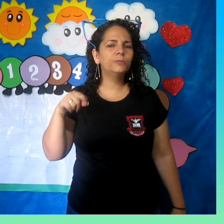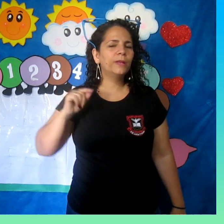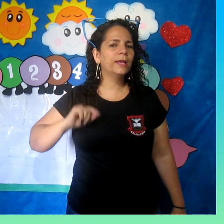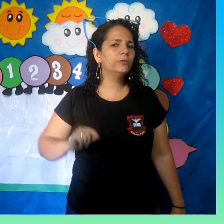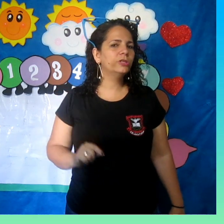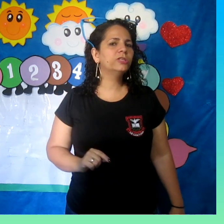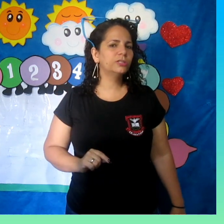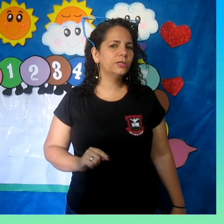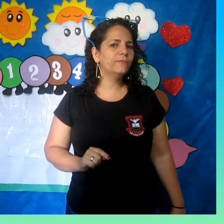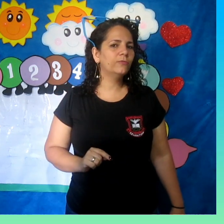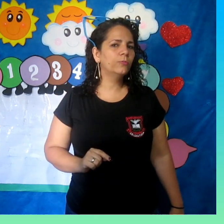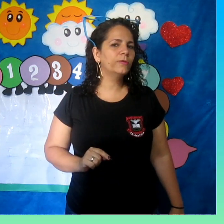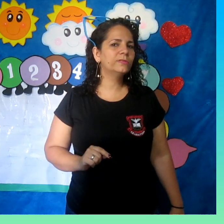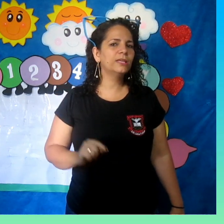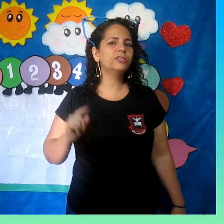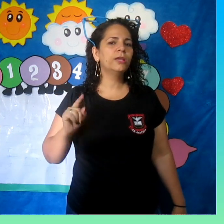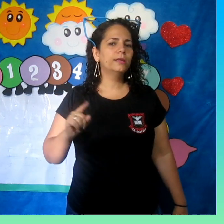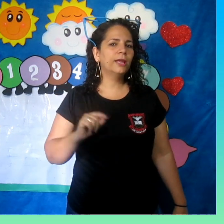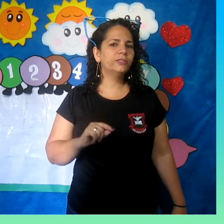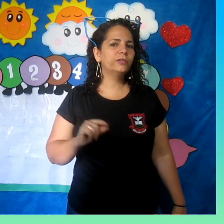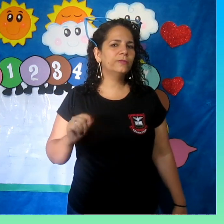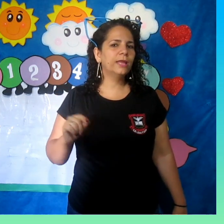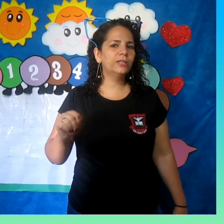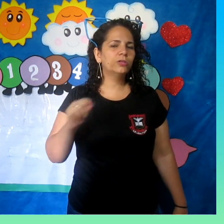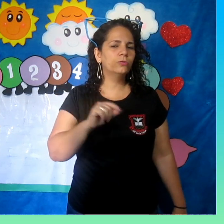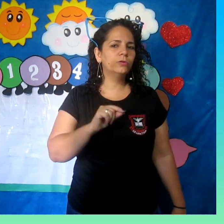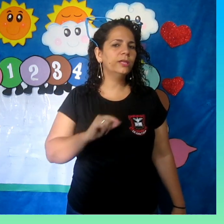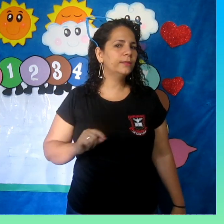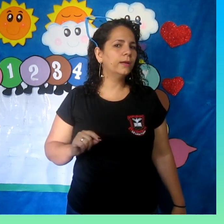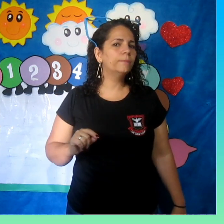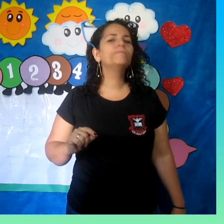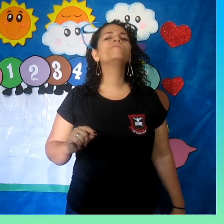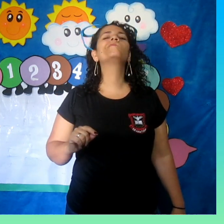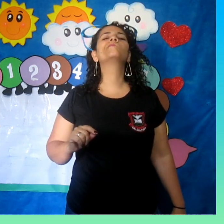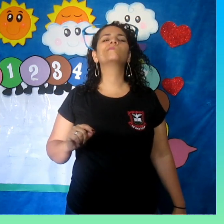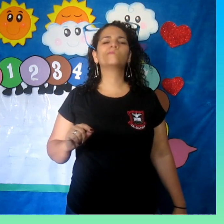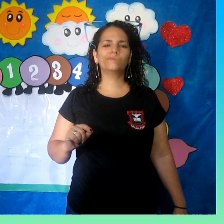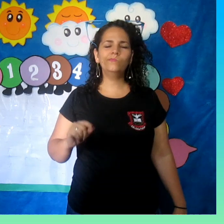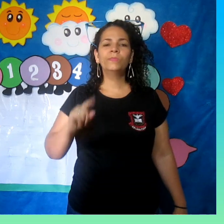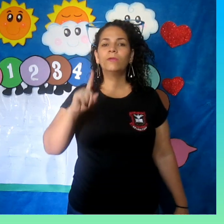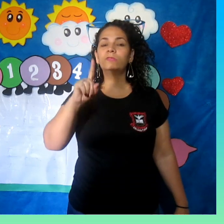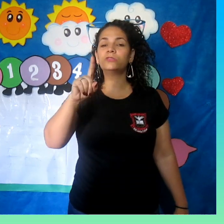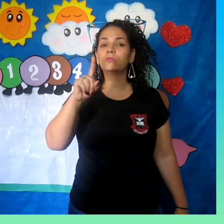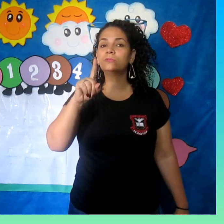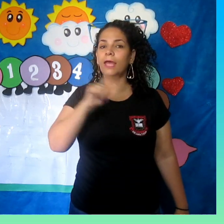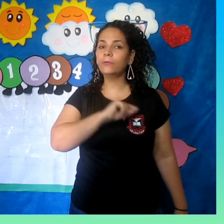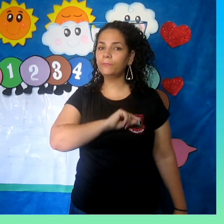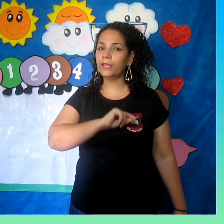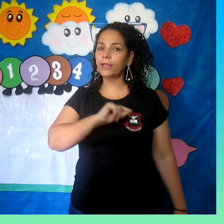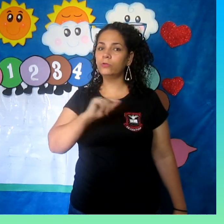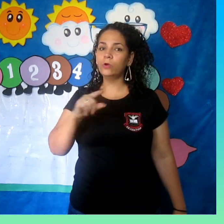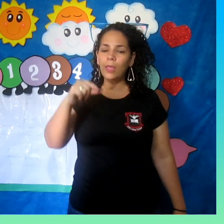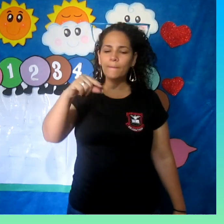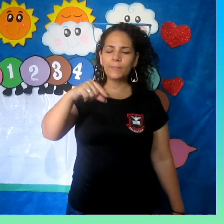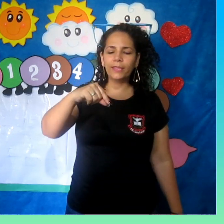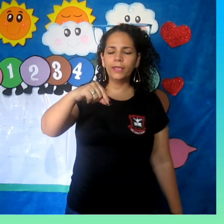pregadores que a tia enviou pra vocês na atividade colorida? Uhum! Vocês vão usar o pregador pra ir